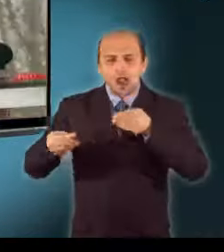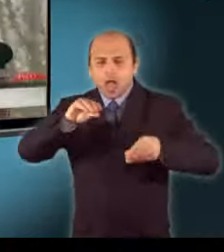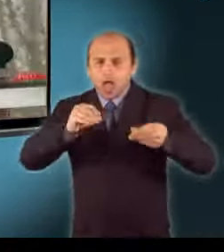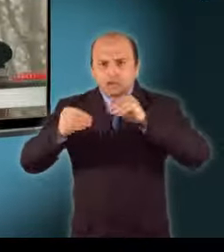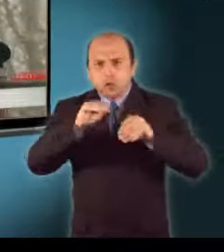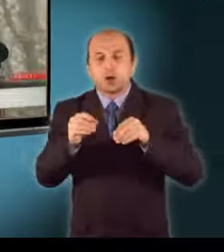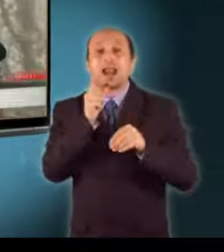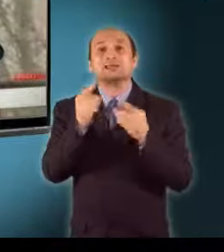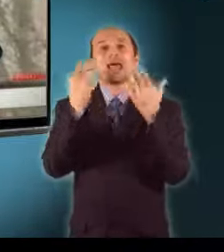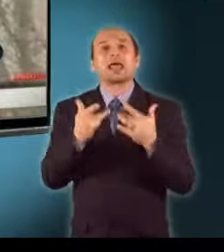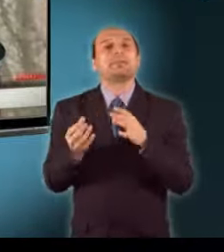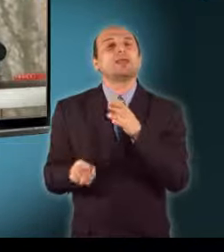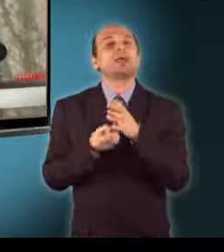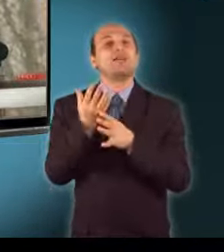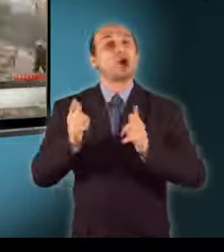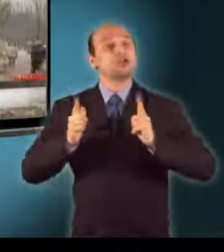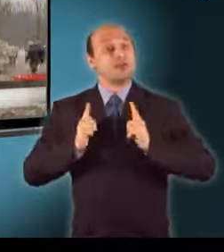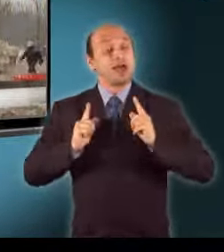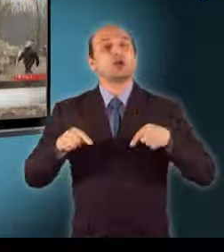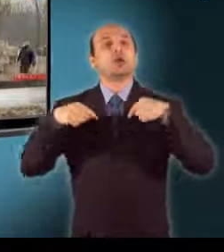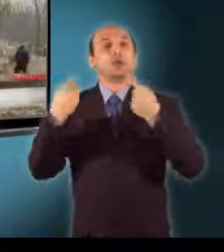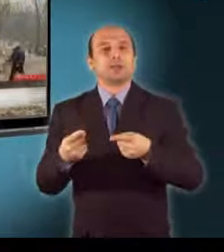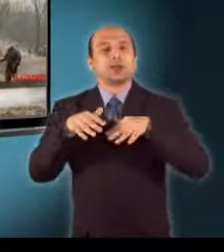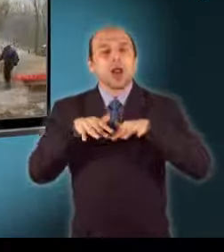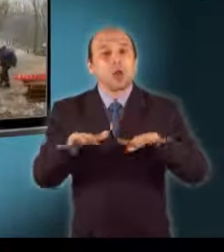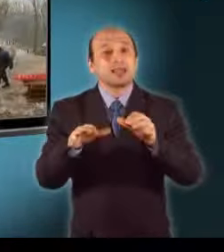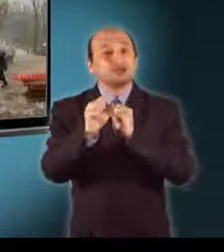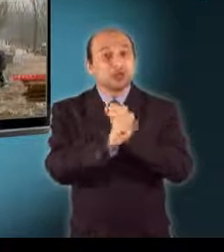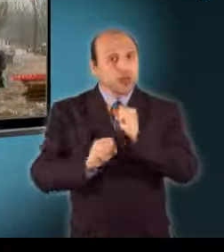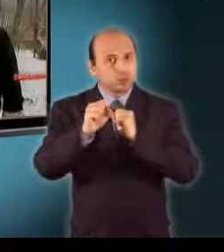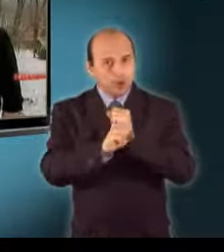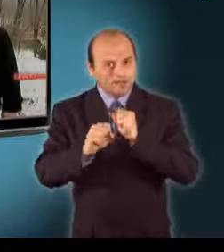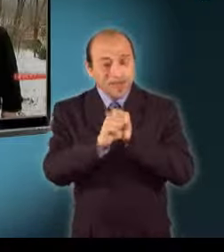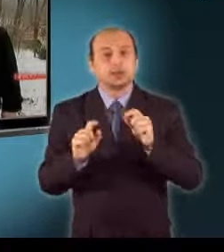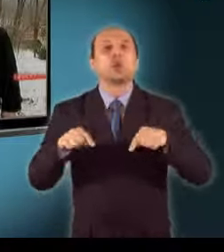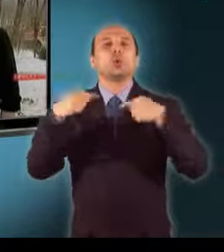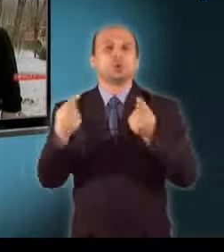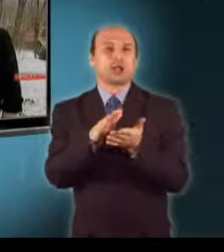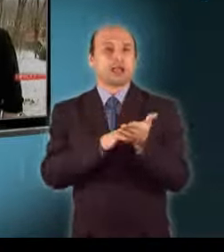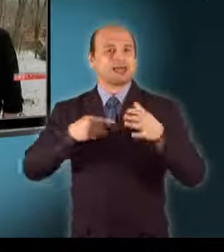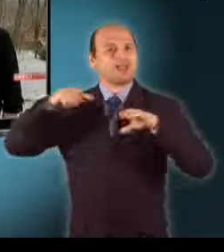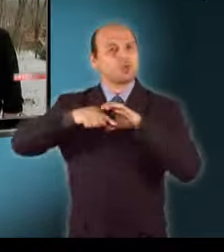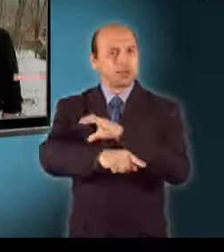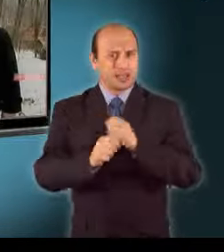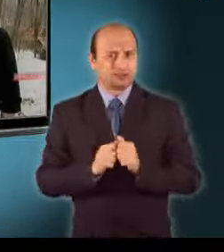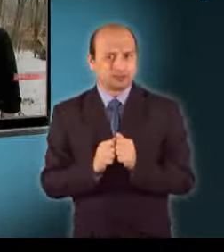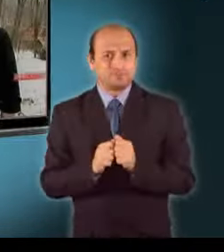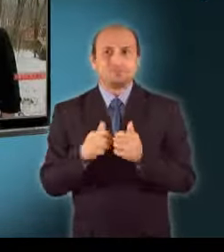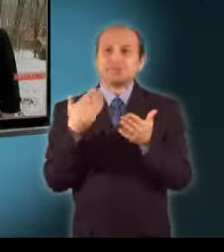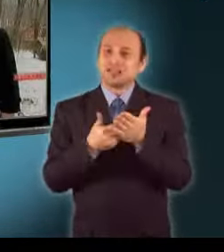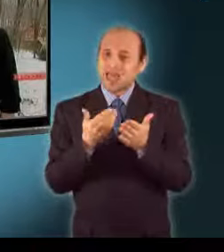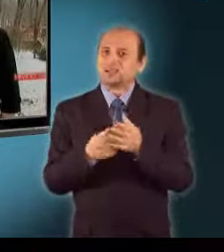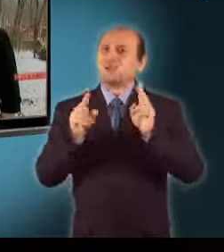ígérik. Ez alapján készül el egy hatástanulmány. A befektető csak ezután dönt. A világazdasági váság megtépázta az Ausztrál